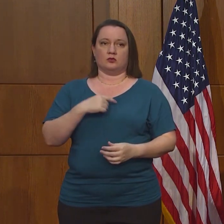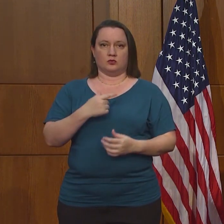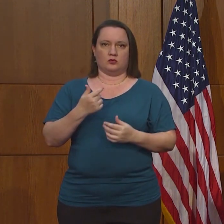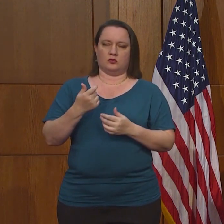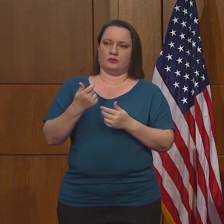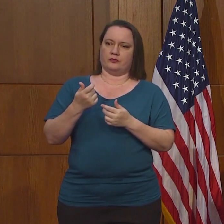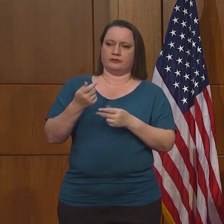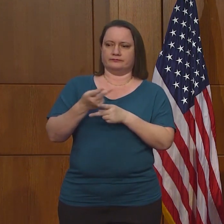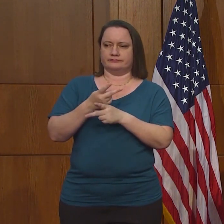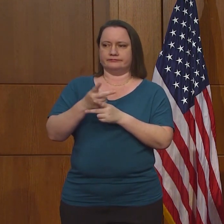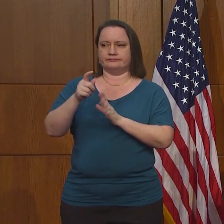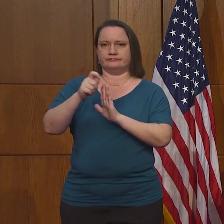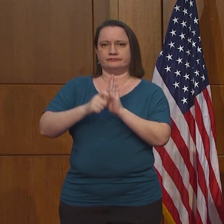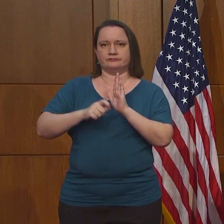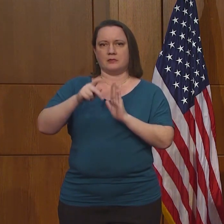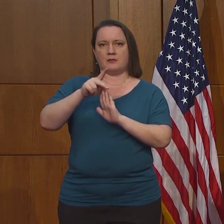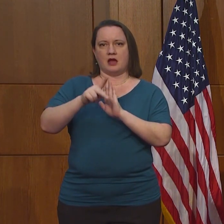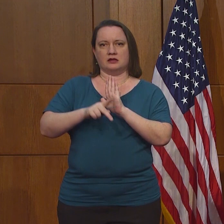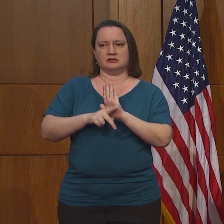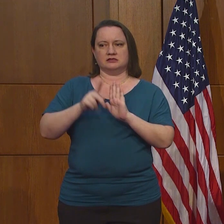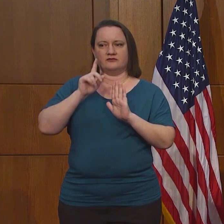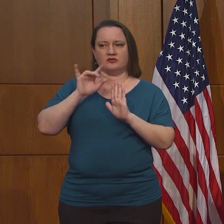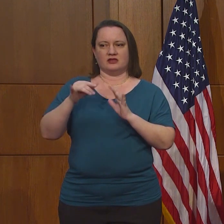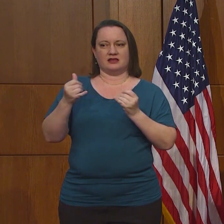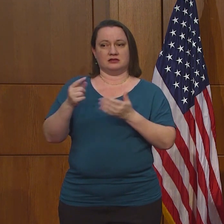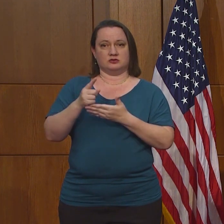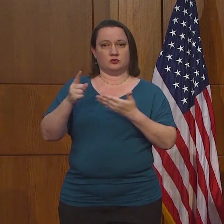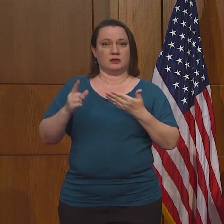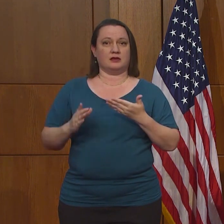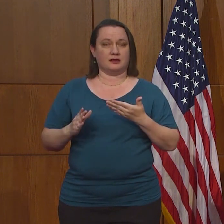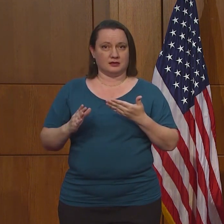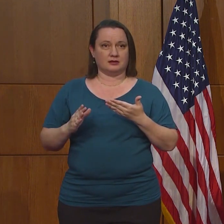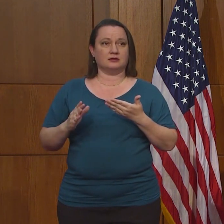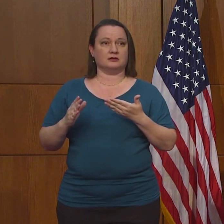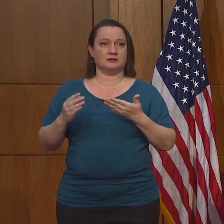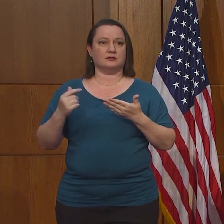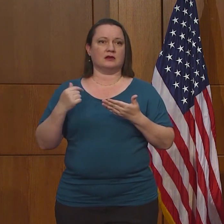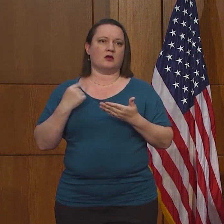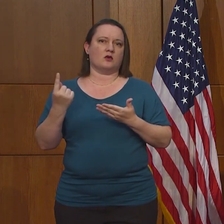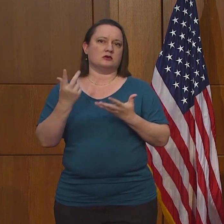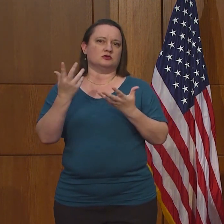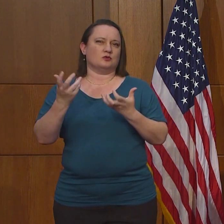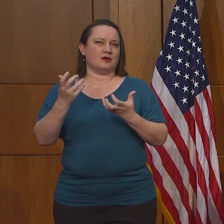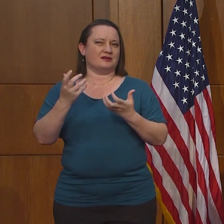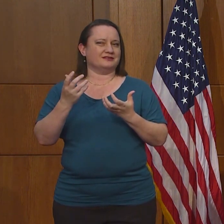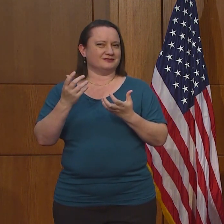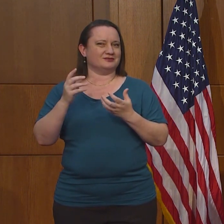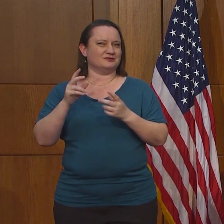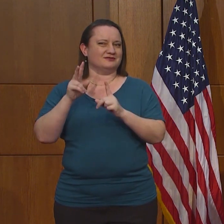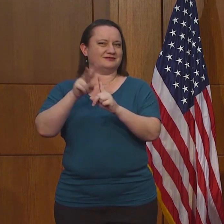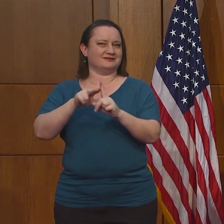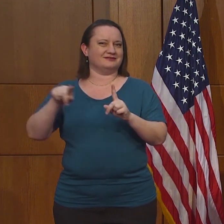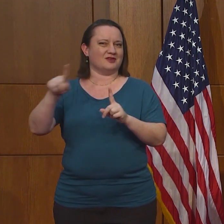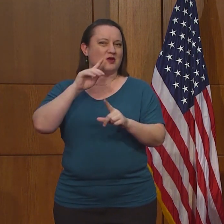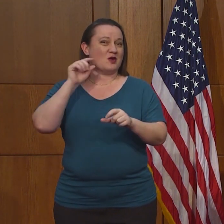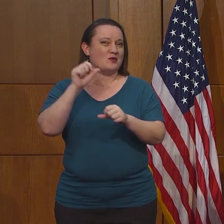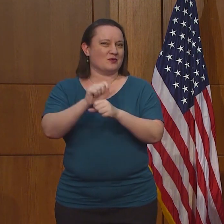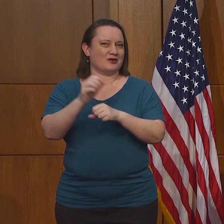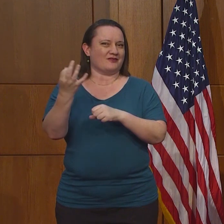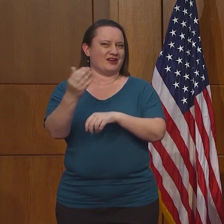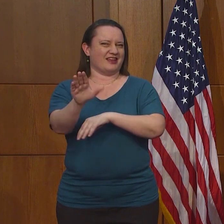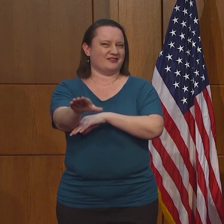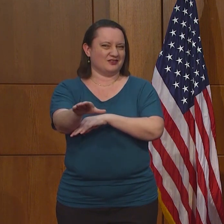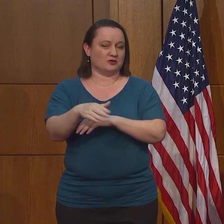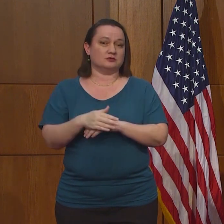leyes este fin de semana, pero yo quiero dejarles tarea hoy viernes por la tarde.